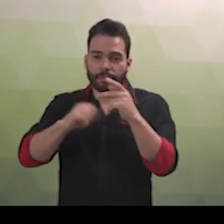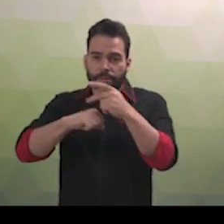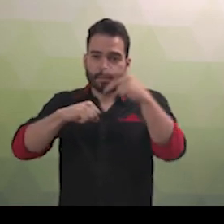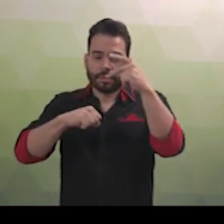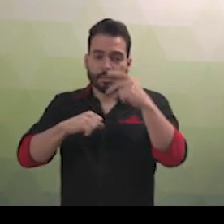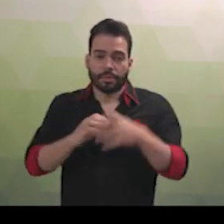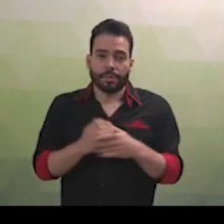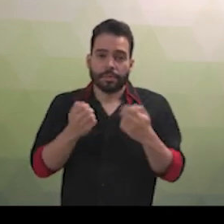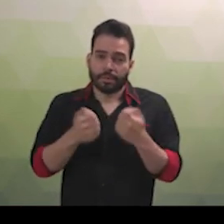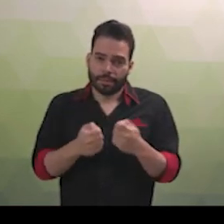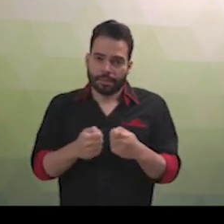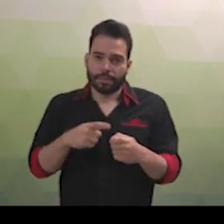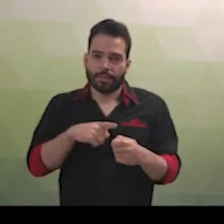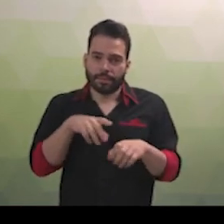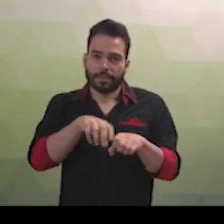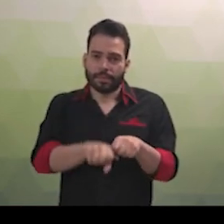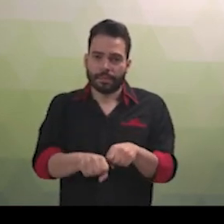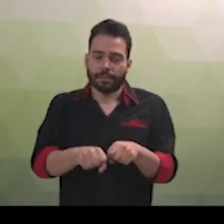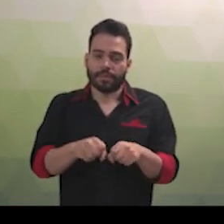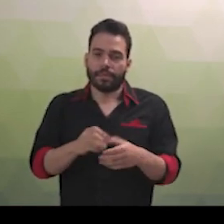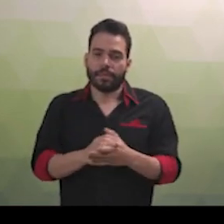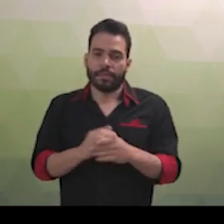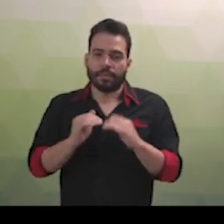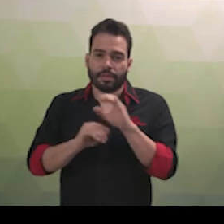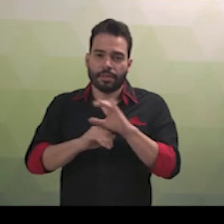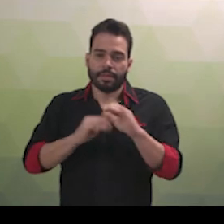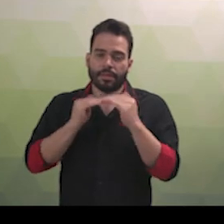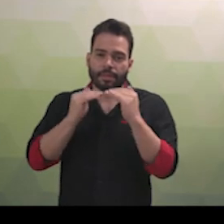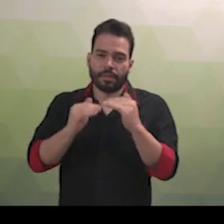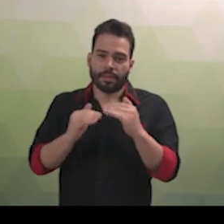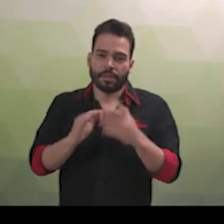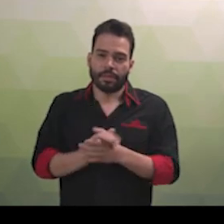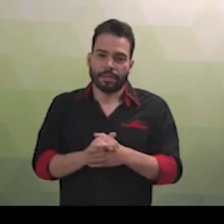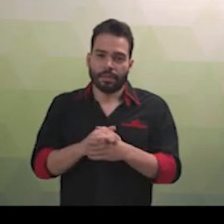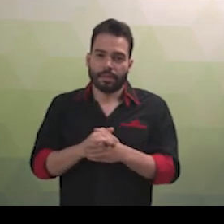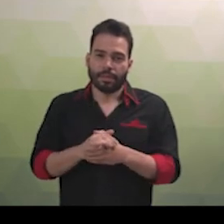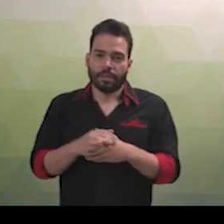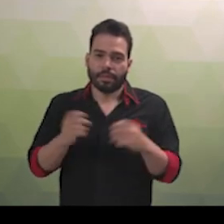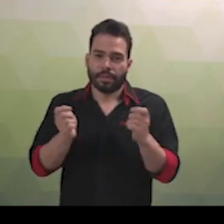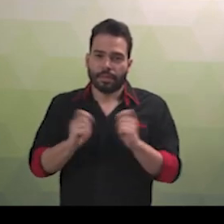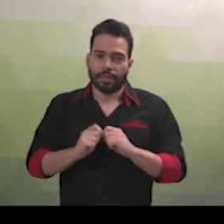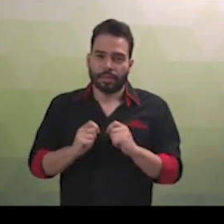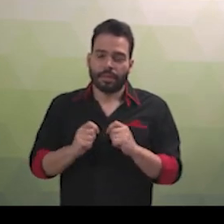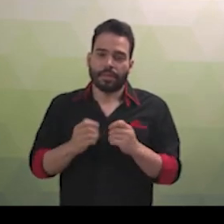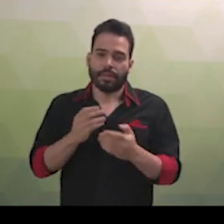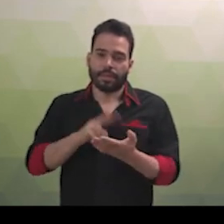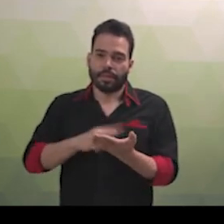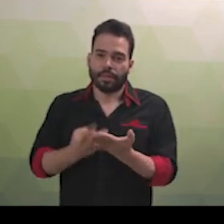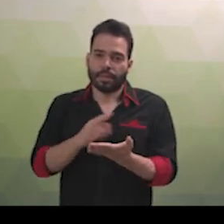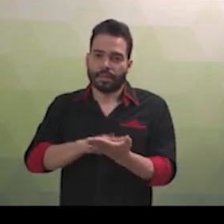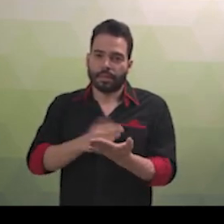prioritariamente em tradução e interpretação em Libras. Artigo 30. Nos processos seletivos para